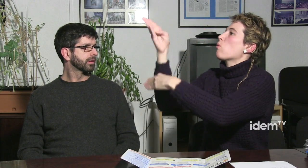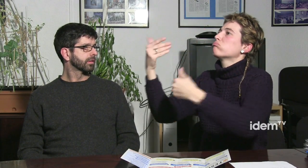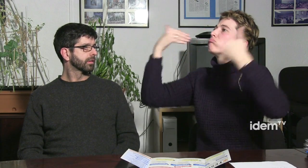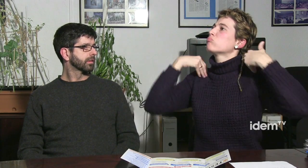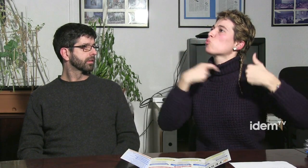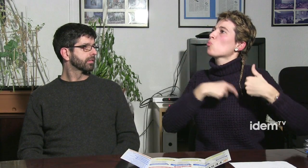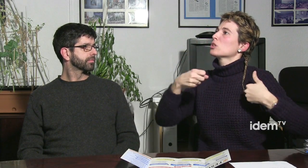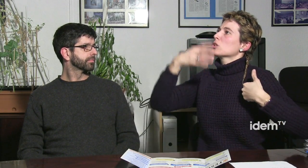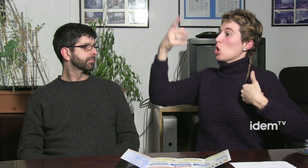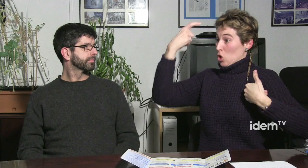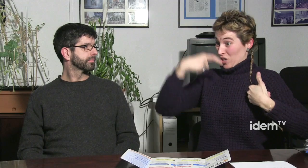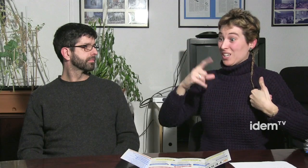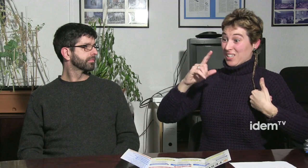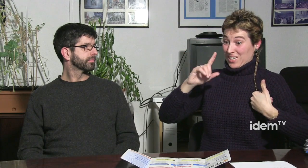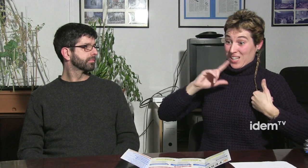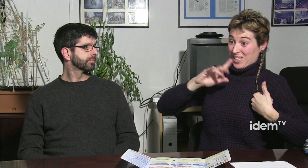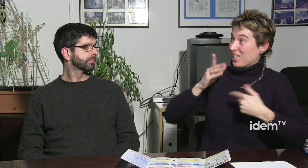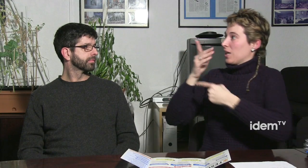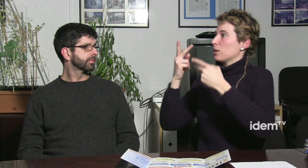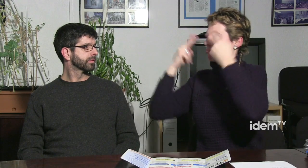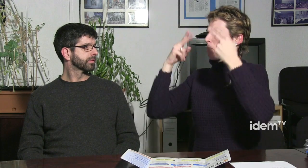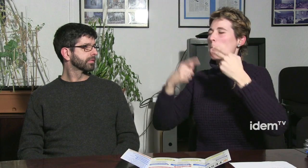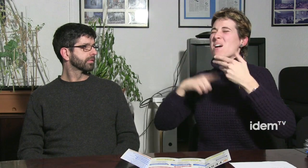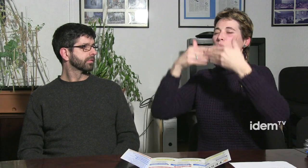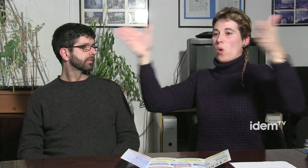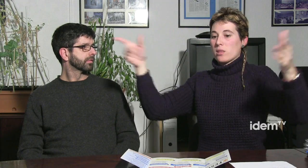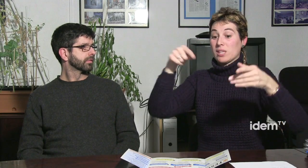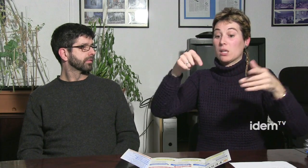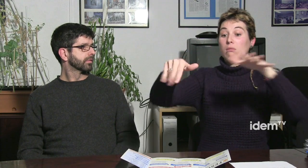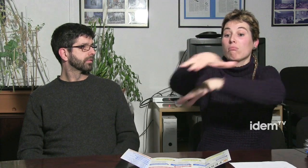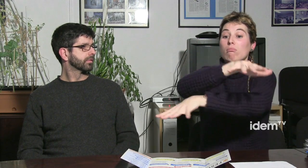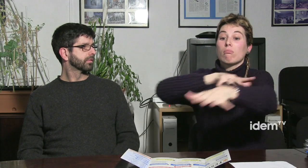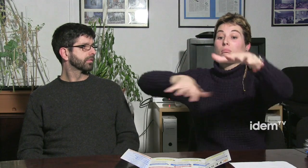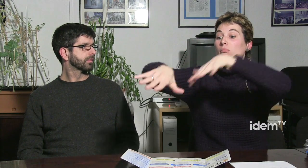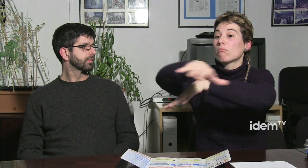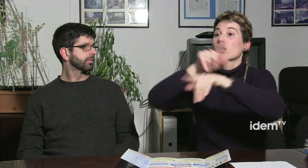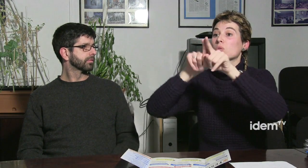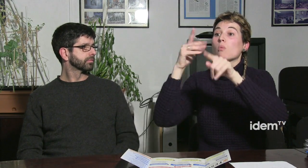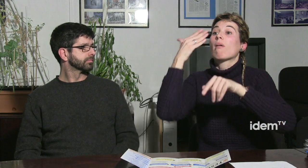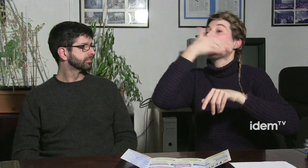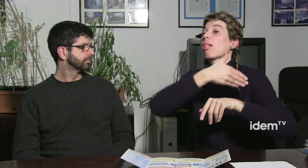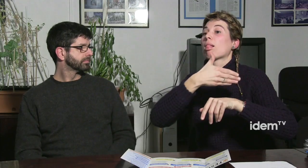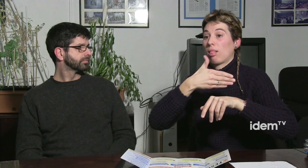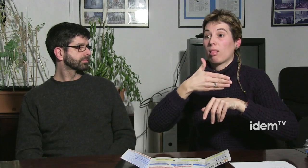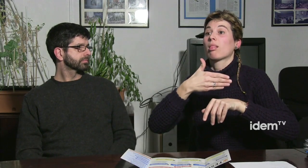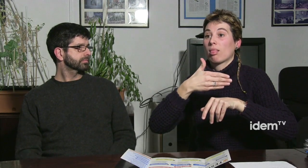però no podien expressar-lo des que llavors des que existeix el moviment